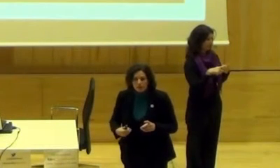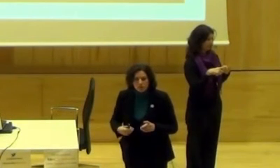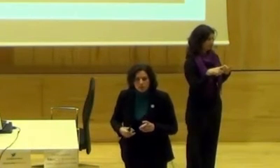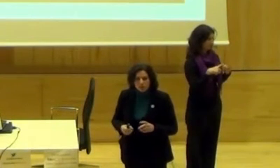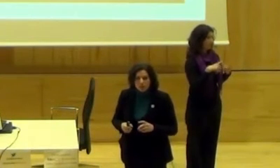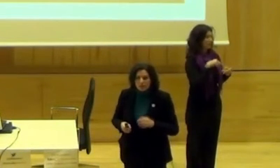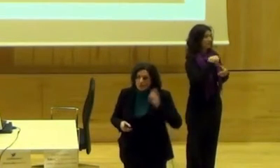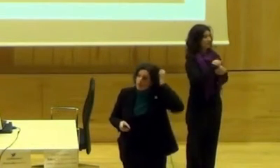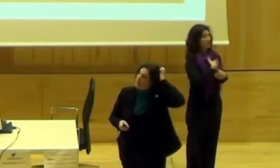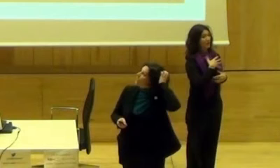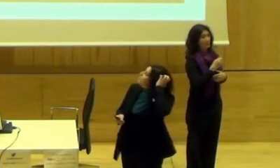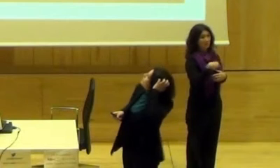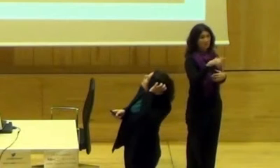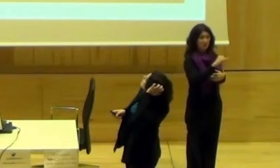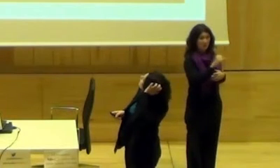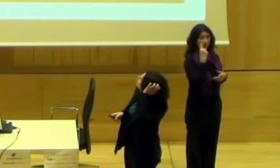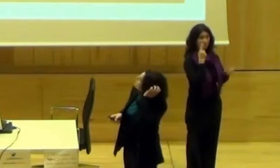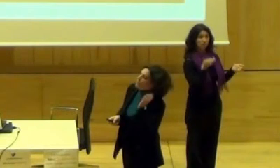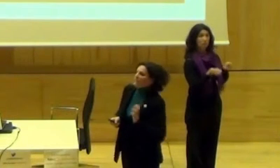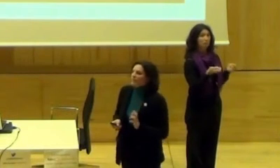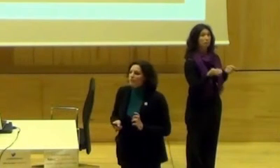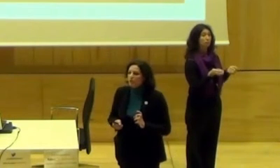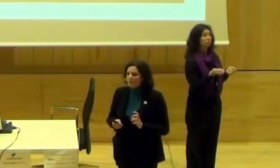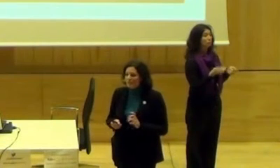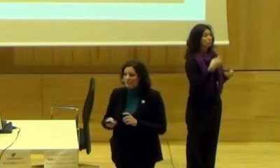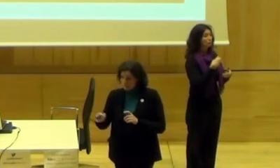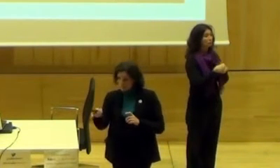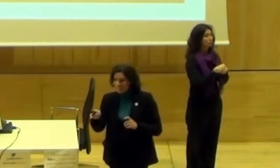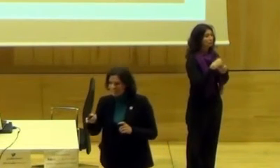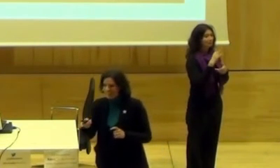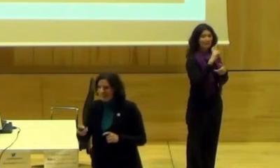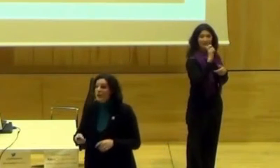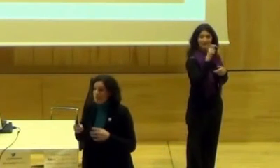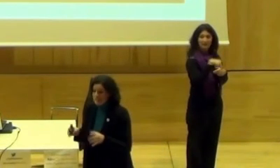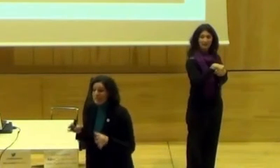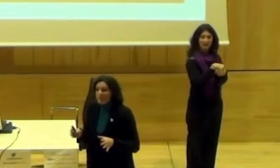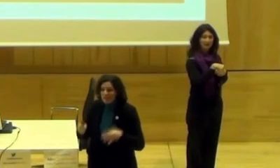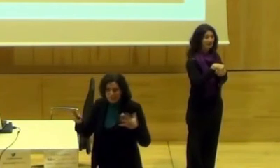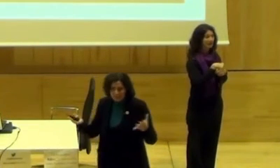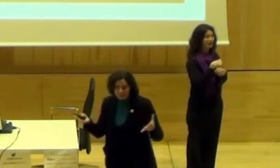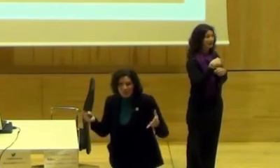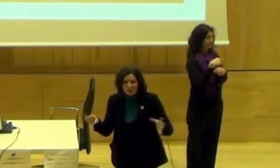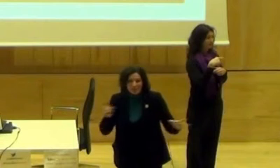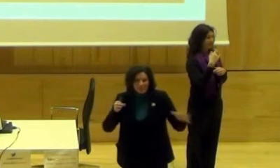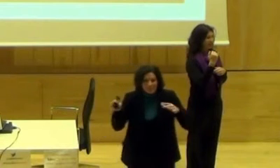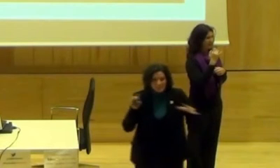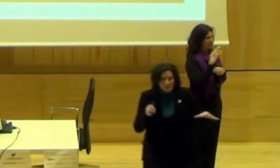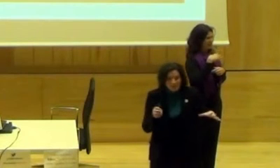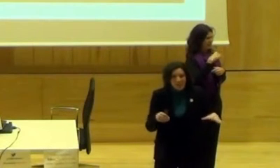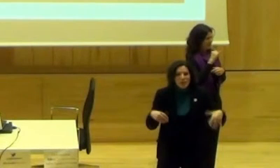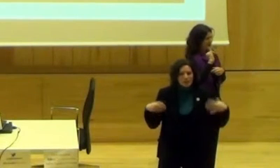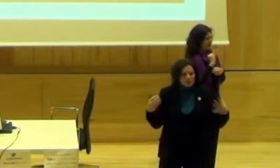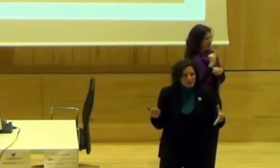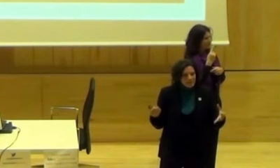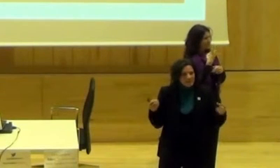No sé si hay gente por aquí del ayuntamiento que esté pendiente. Vale, pues en el Carmen de los Gerardes... ...a vosotros. El Carmen de los Gerardes, para el que no lo conozca,